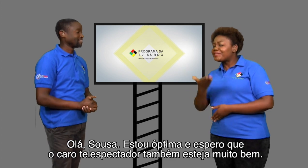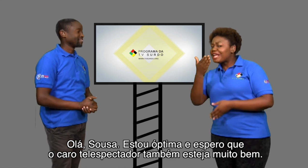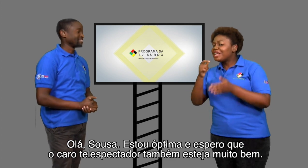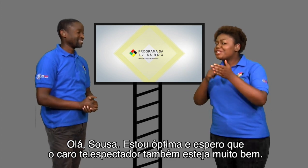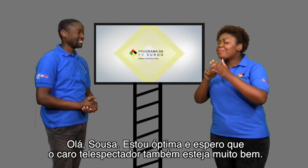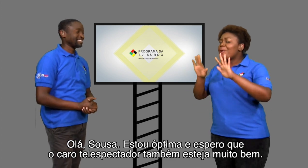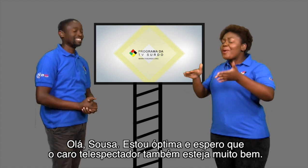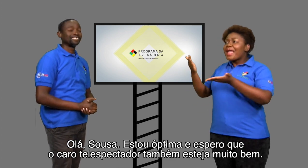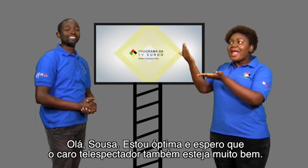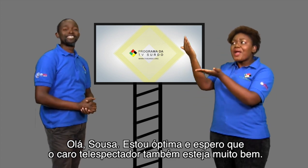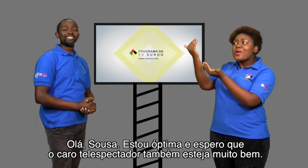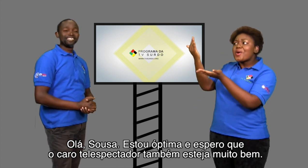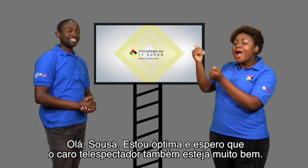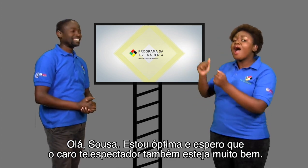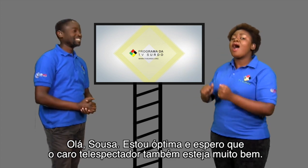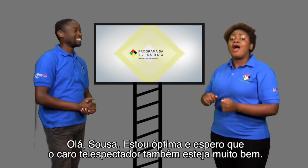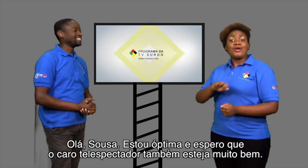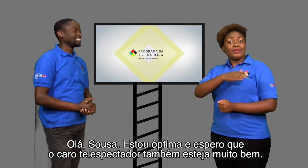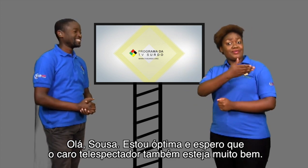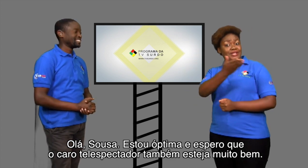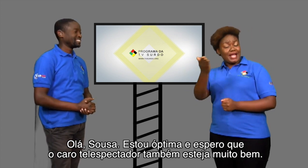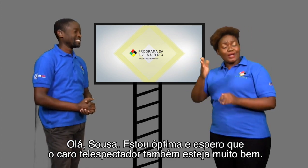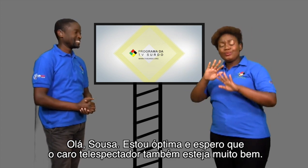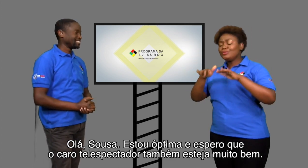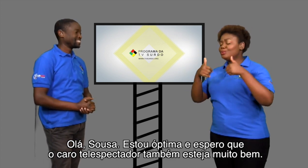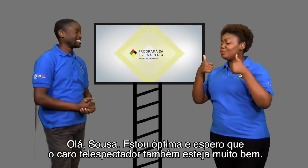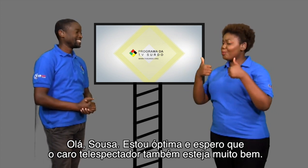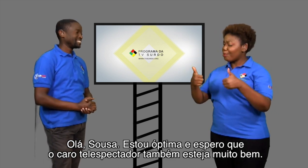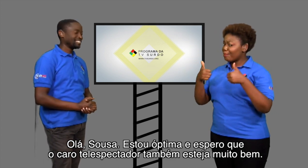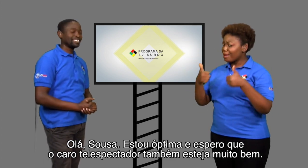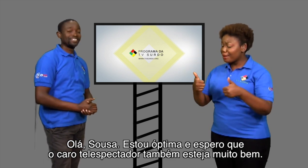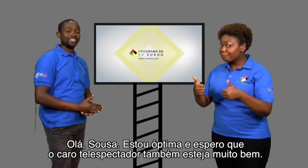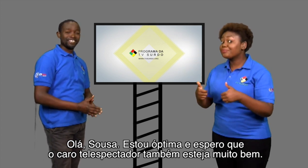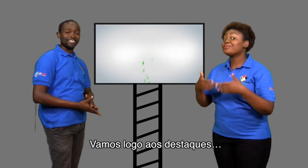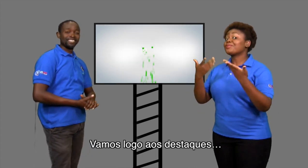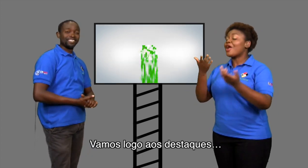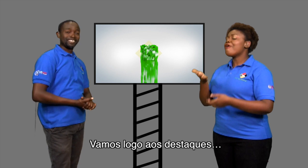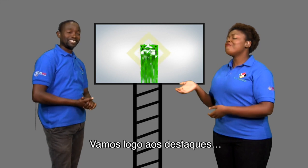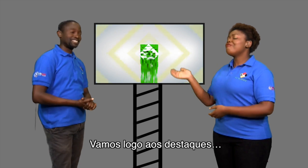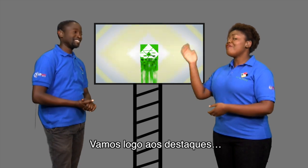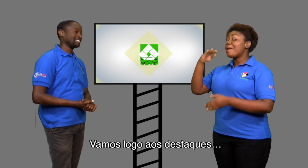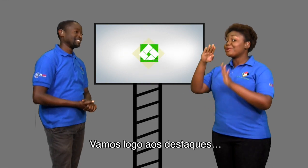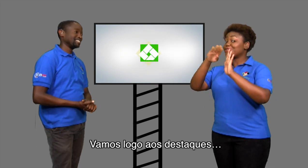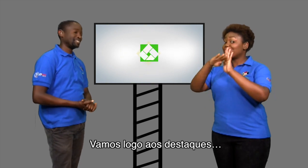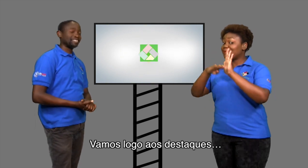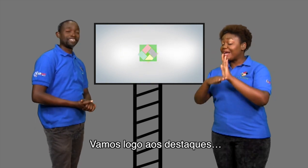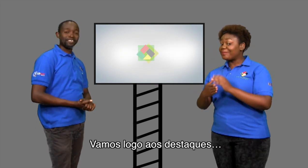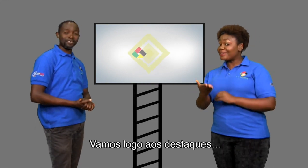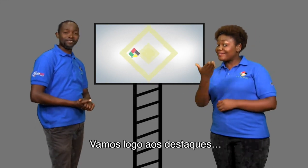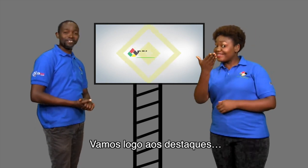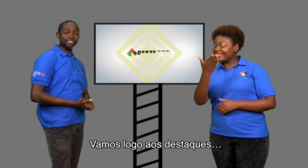caro telespetador também esteja muito bem. Vamos logo aos destaques.